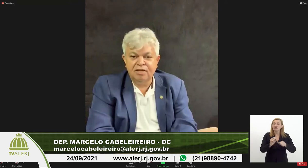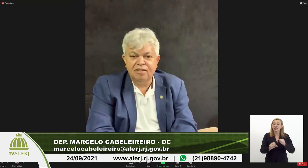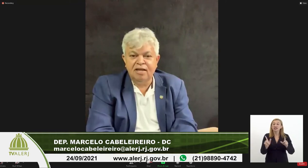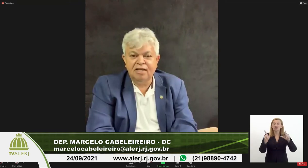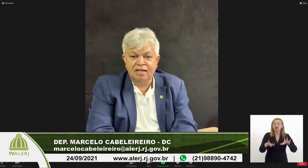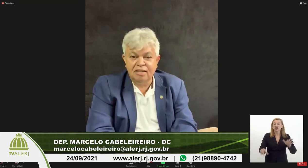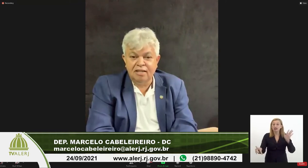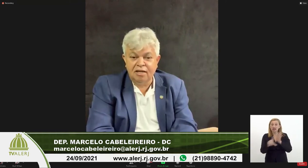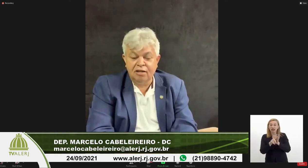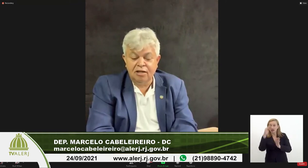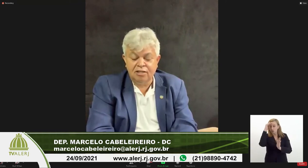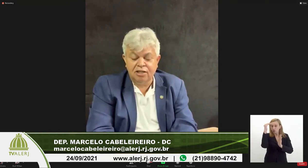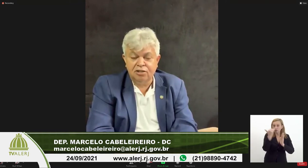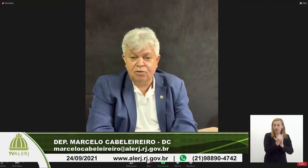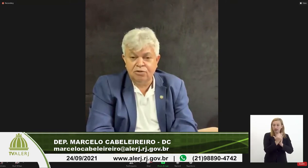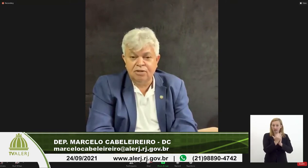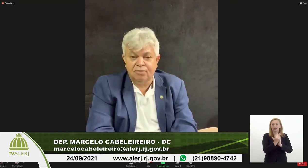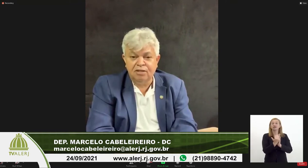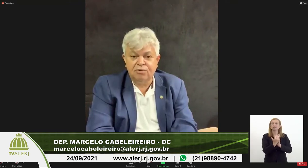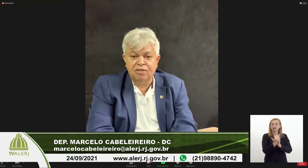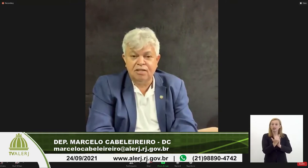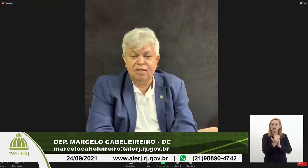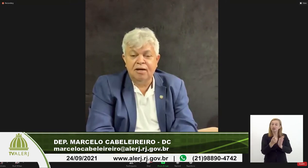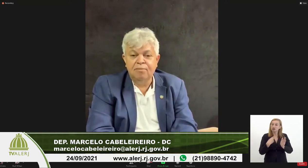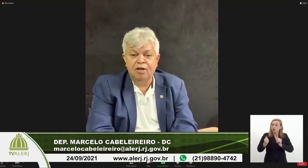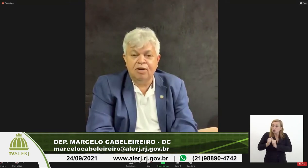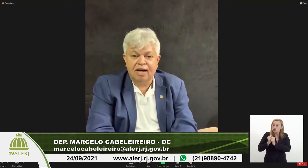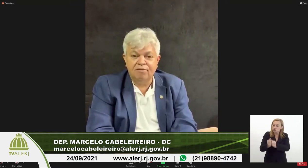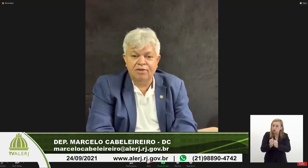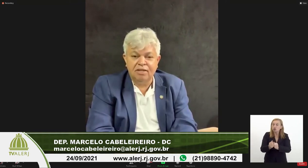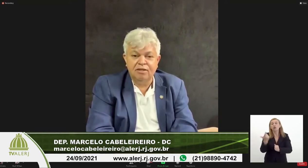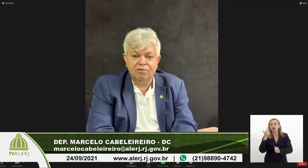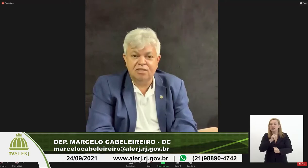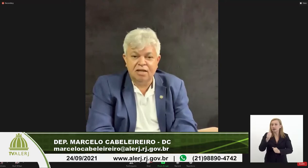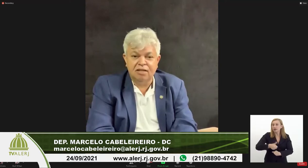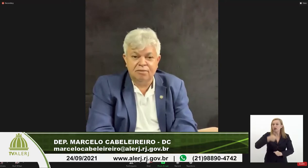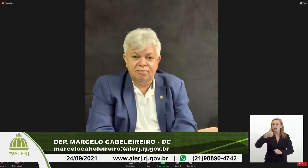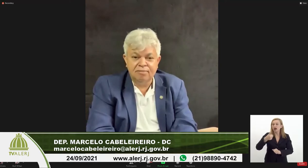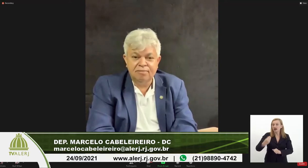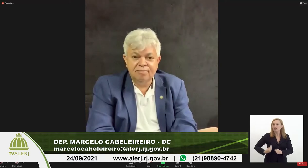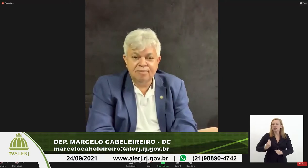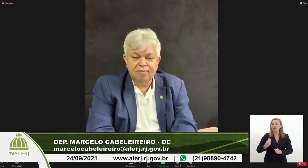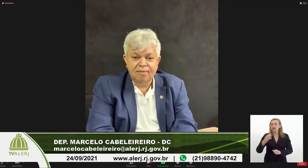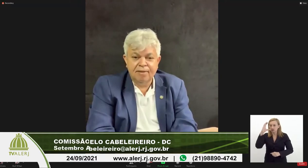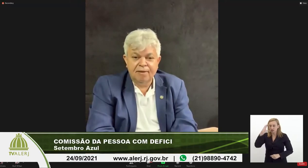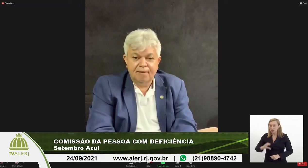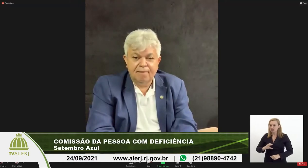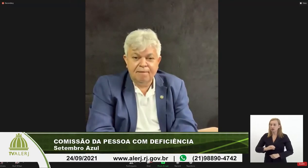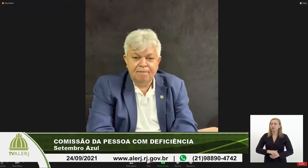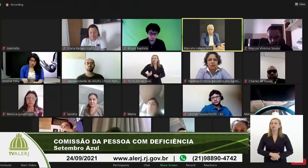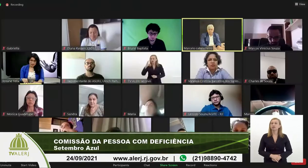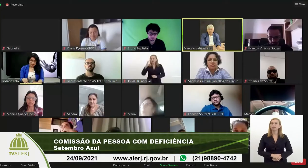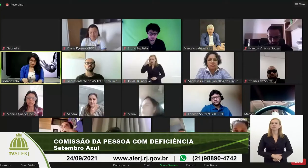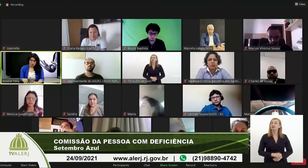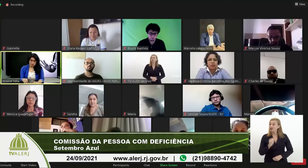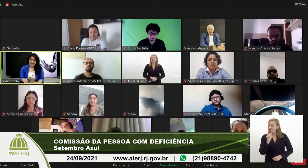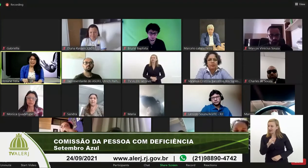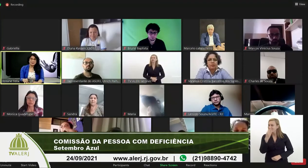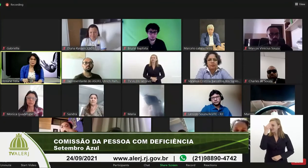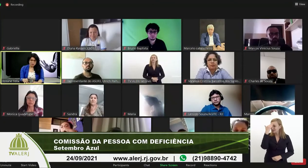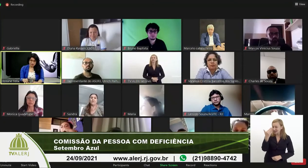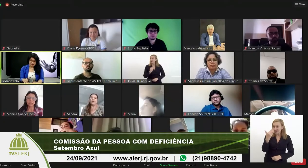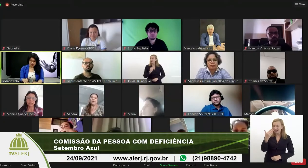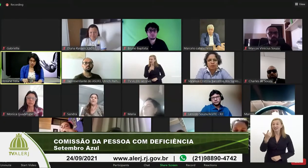cumpridas e que a gente conjuntamente consiga melhorar a vida do cidadão. Ok, muito